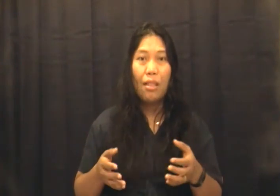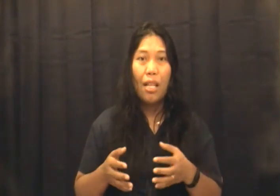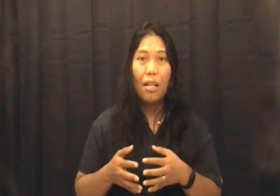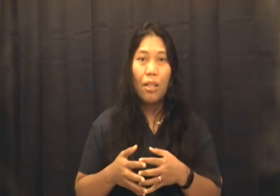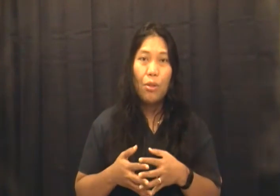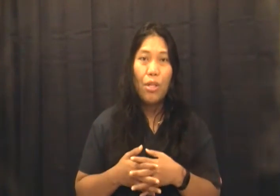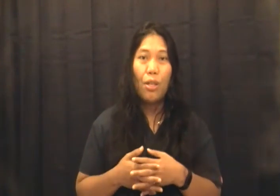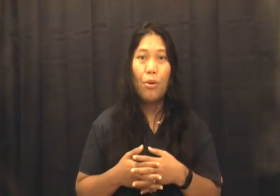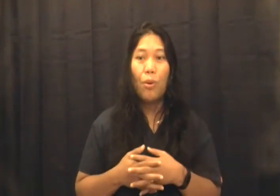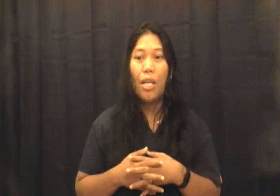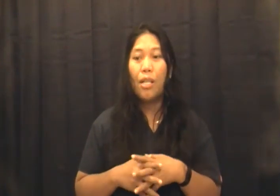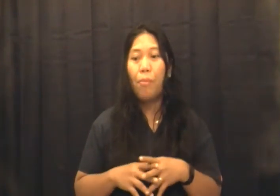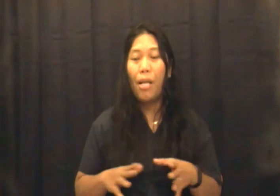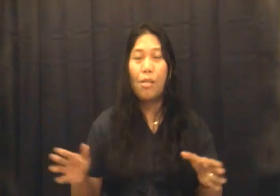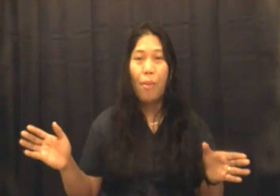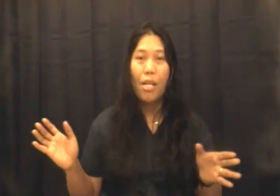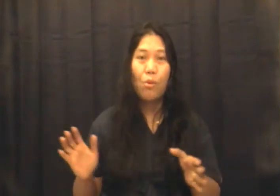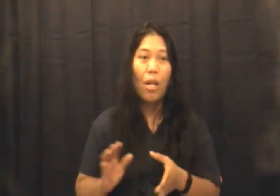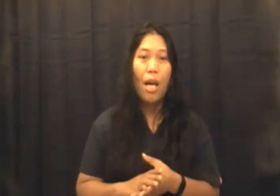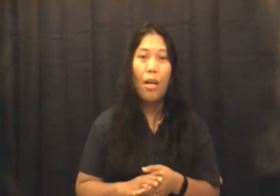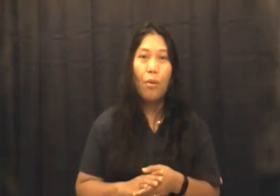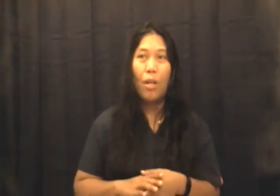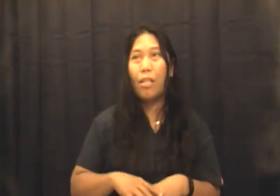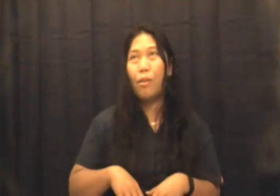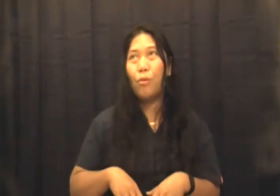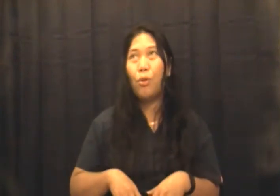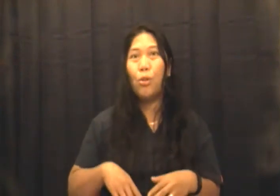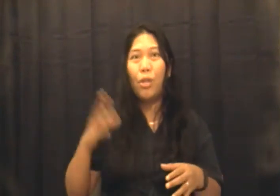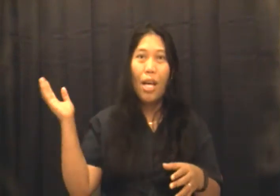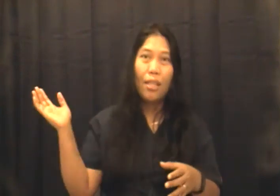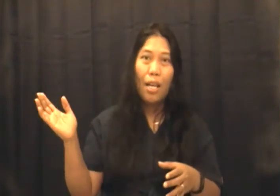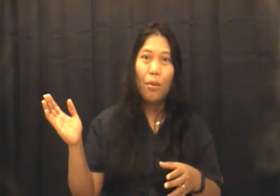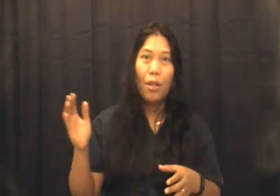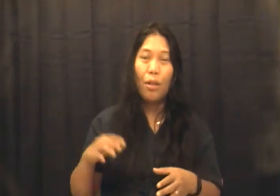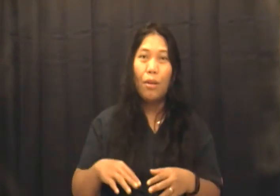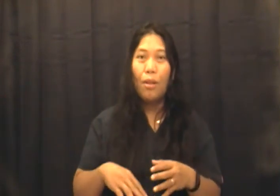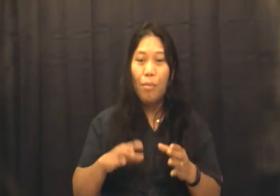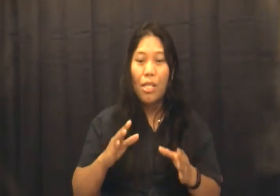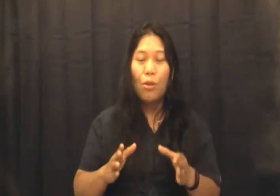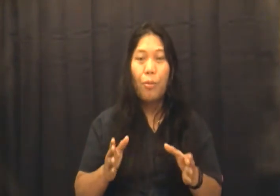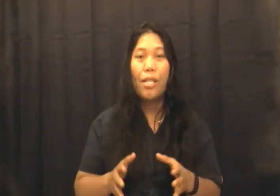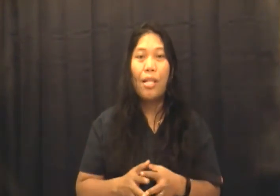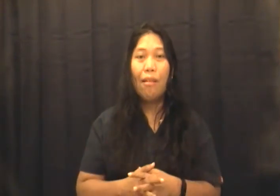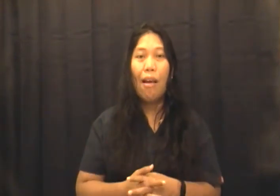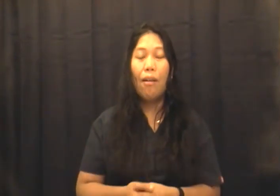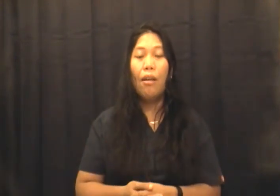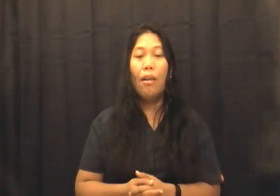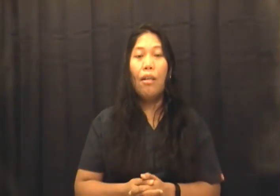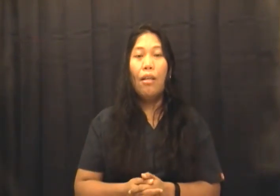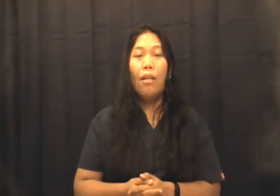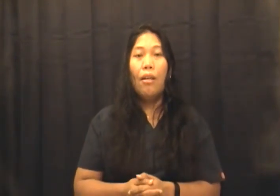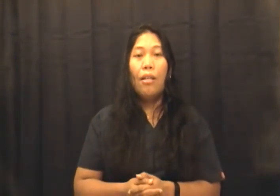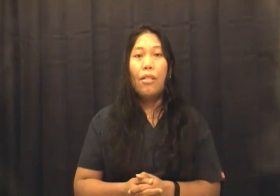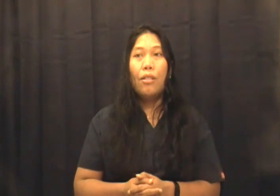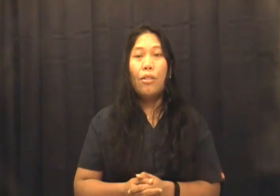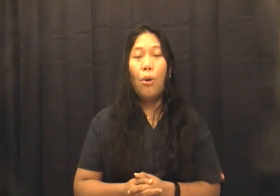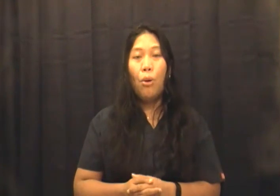nila. Ganun na yun. Wala nang pas-pas, wala. Wala ding future yata. Wala, basta yung present lang. So,